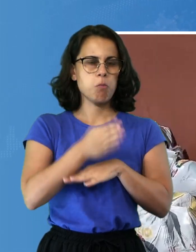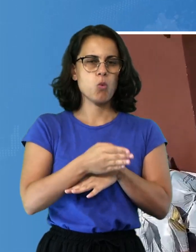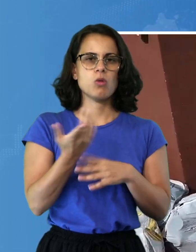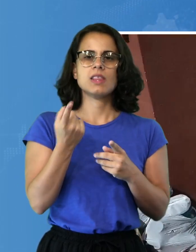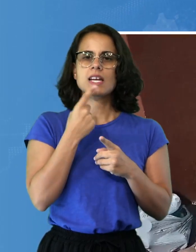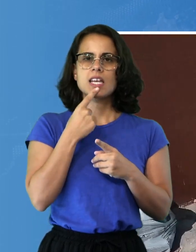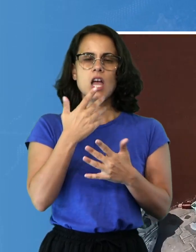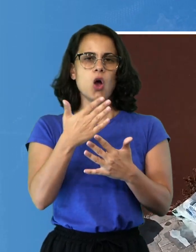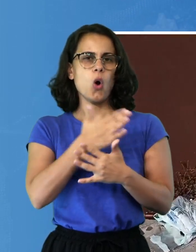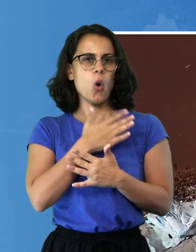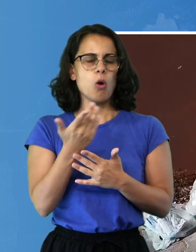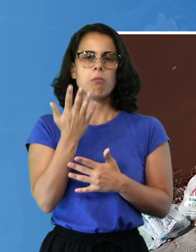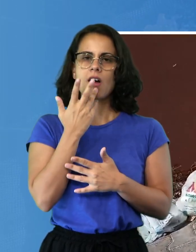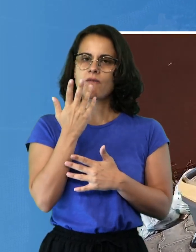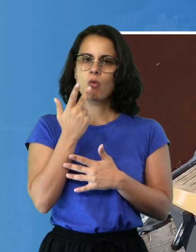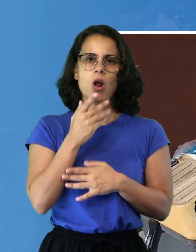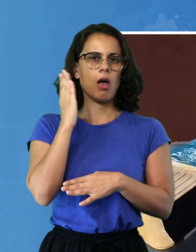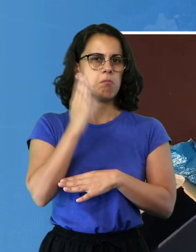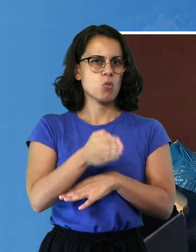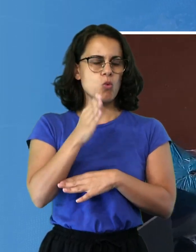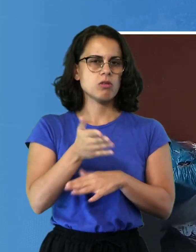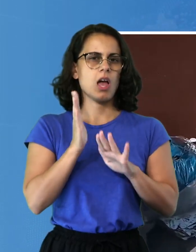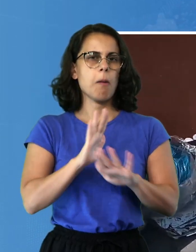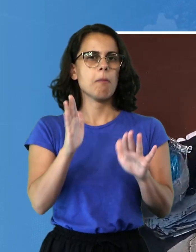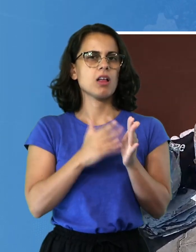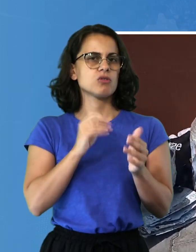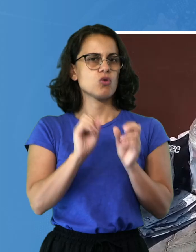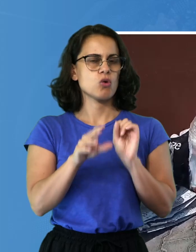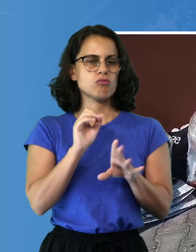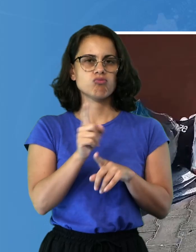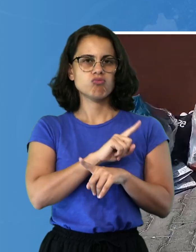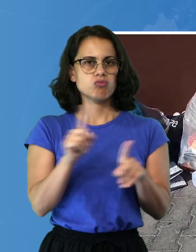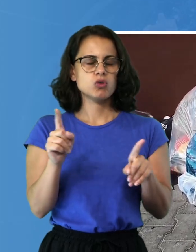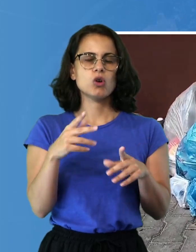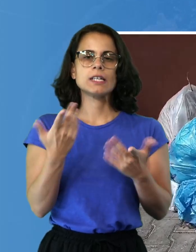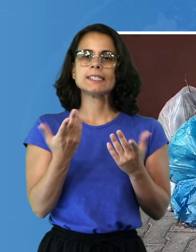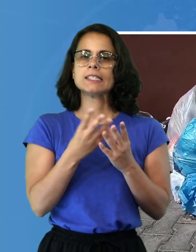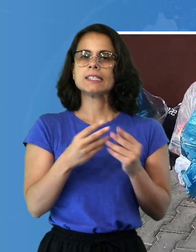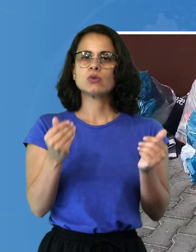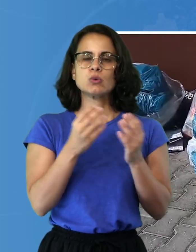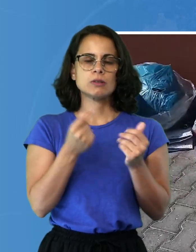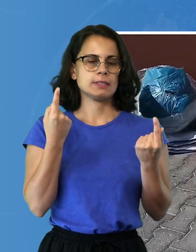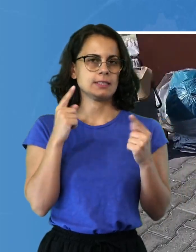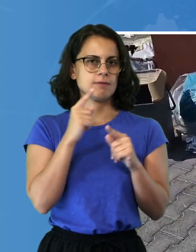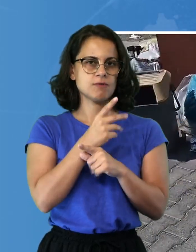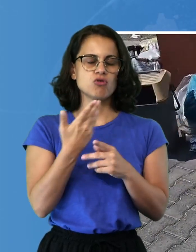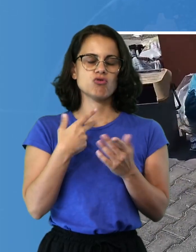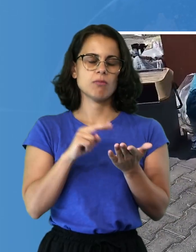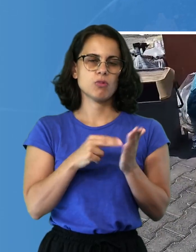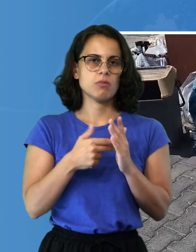responsabile di abbandono di immundizia non hanno ancora prodotto i risultati sperati e intanto proliferano i gruppi di cittadini che anche